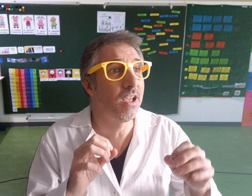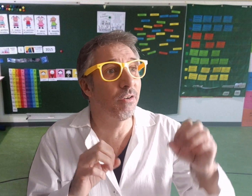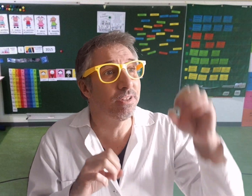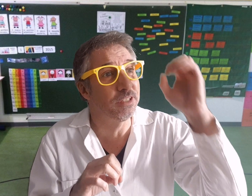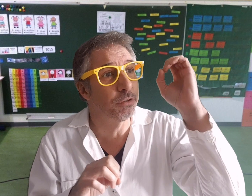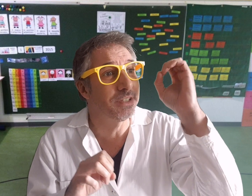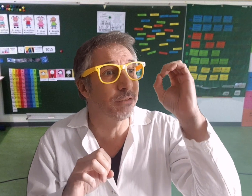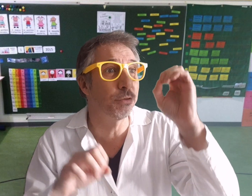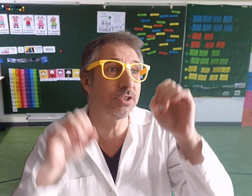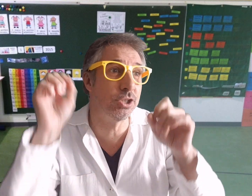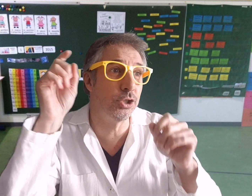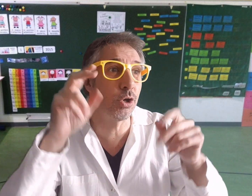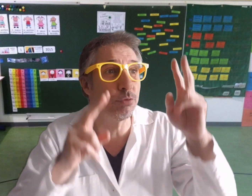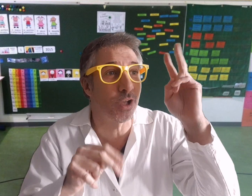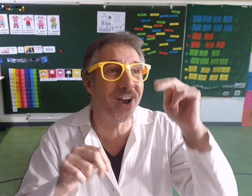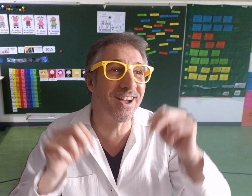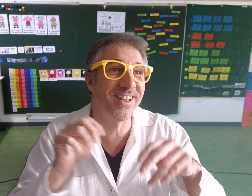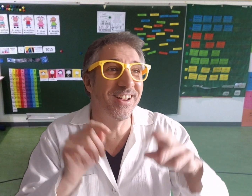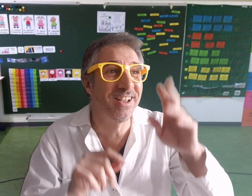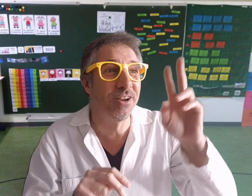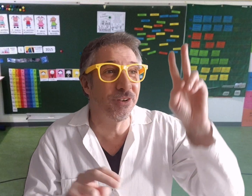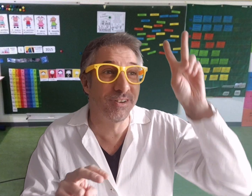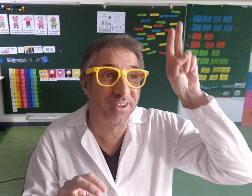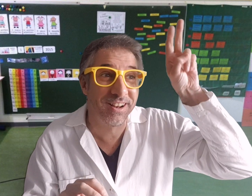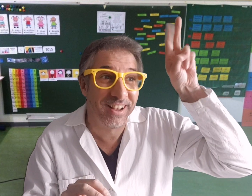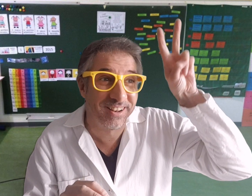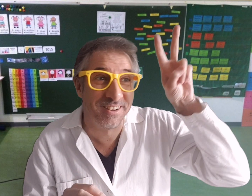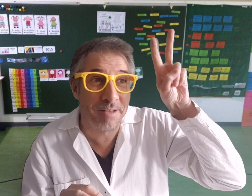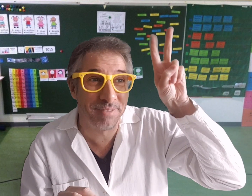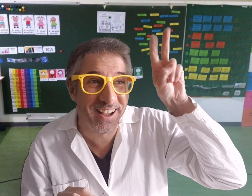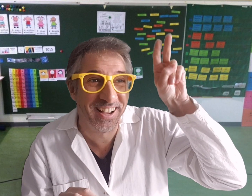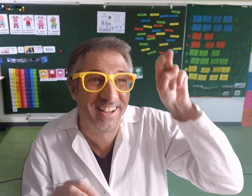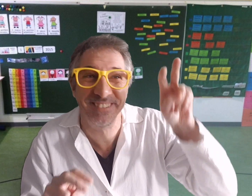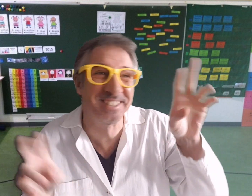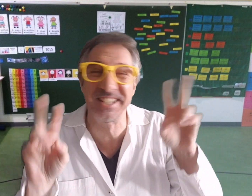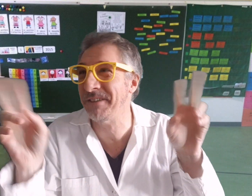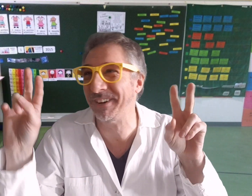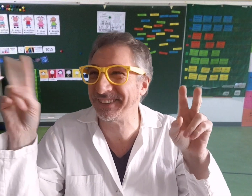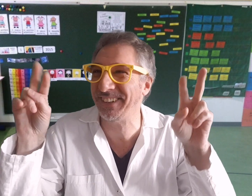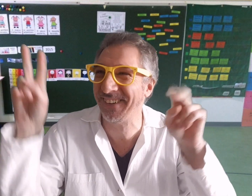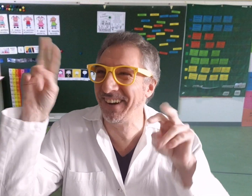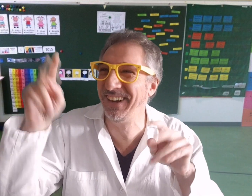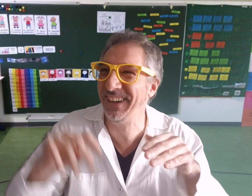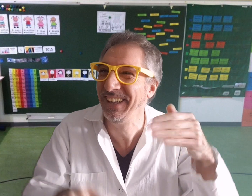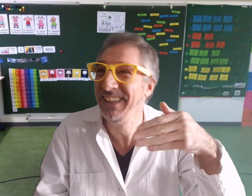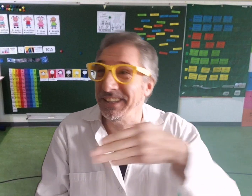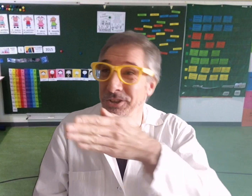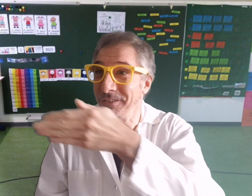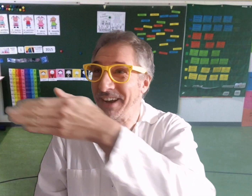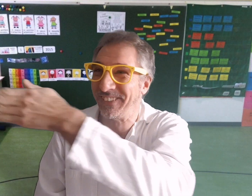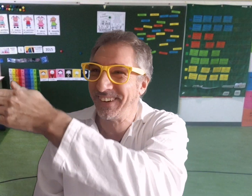En fait, ils se servent de signes, comme ça, le lapin, en fait je dis n'importe quoi, il se revient pour eux.